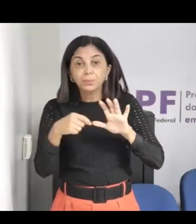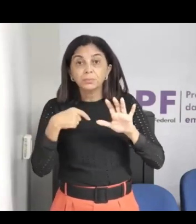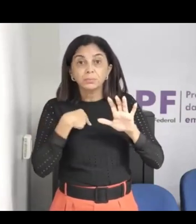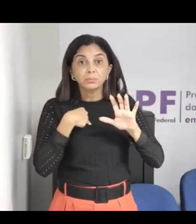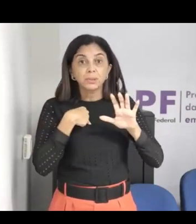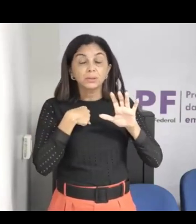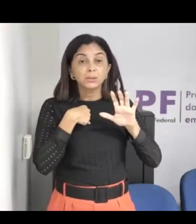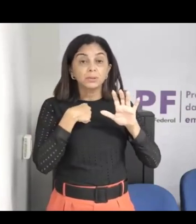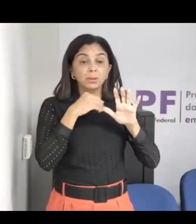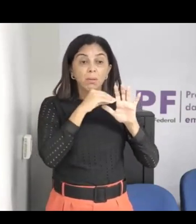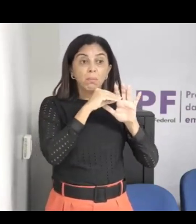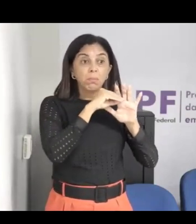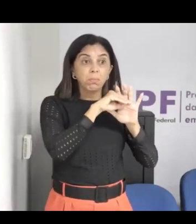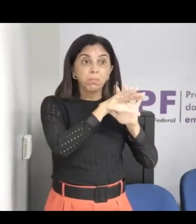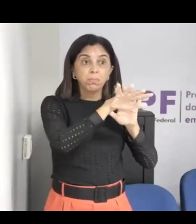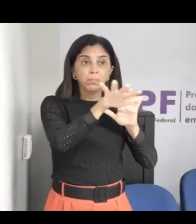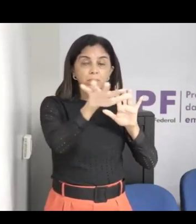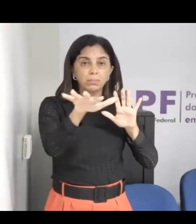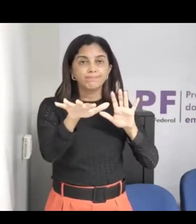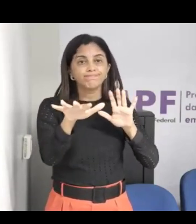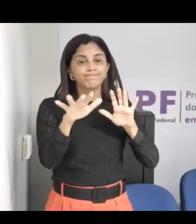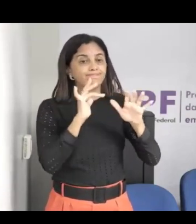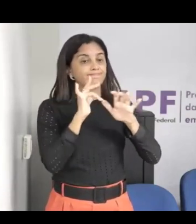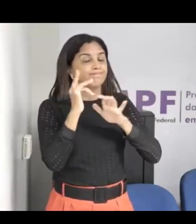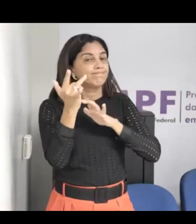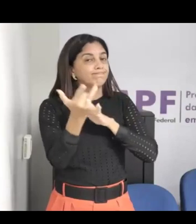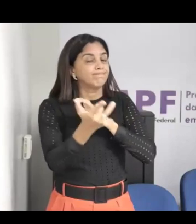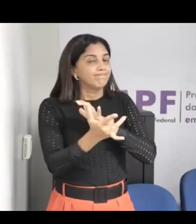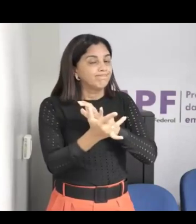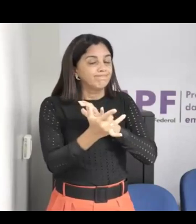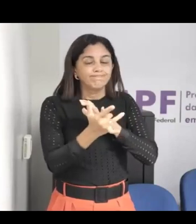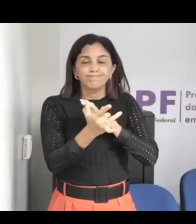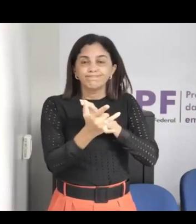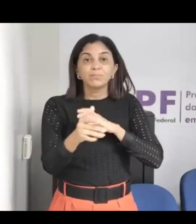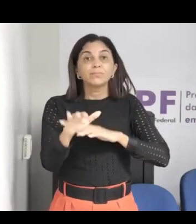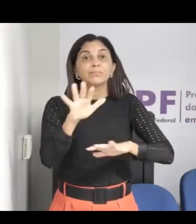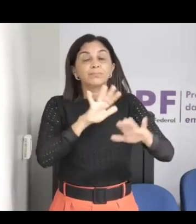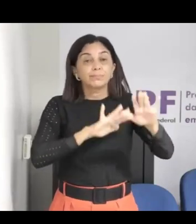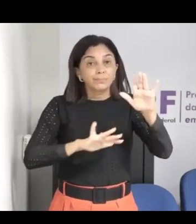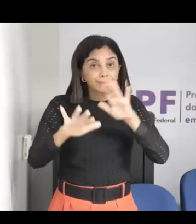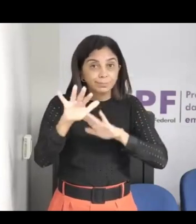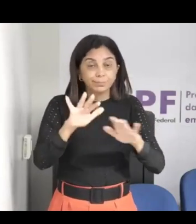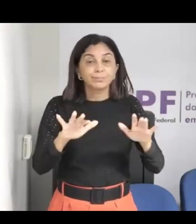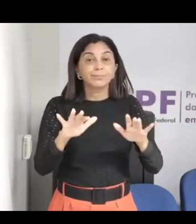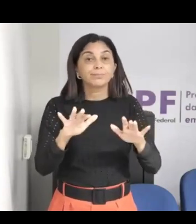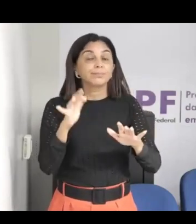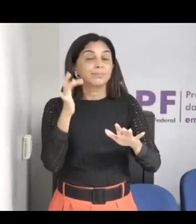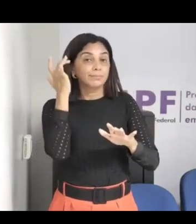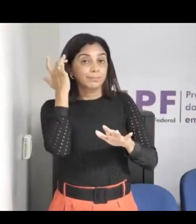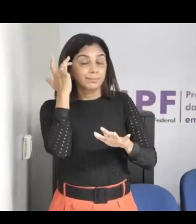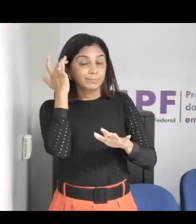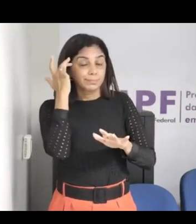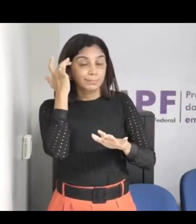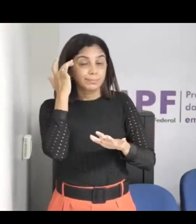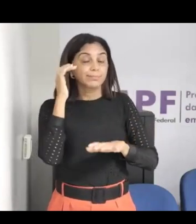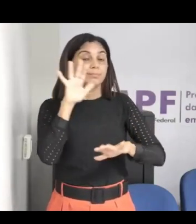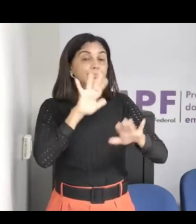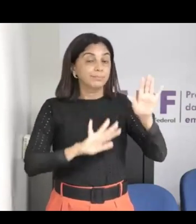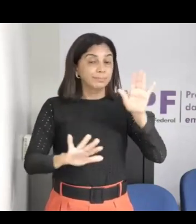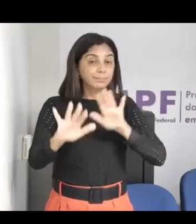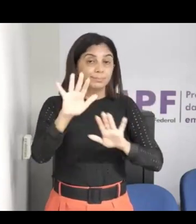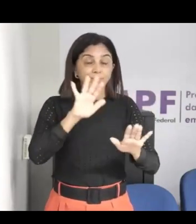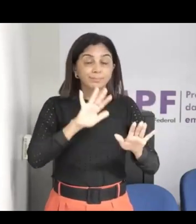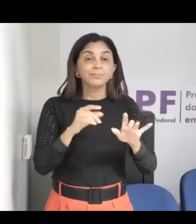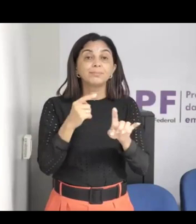tirou uma foto de uma criança lá numa organização, fazendo uma atividade, a gente já tem o termo de autorização, mostra para os